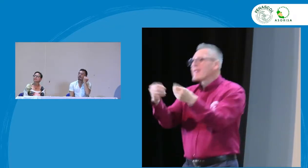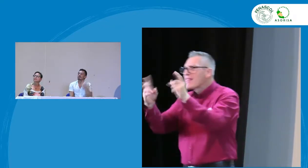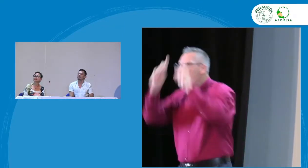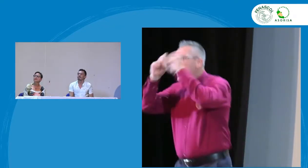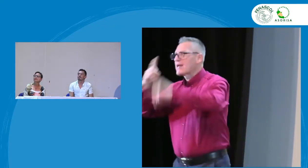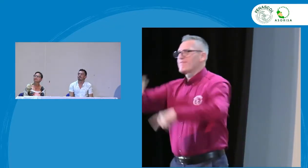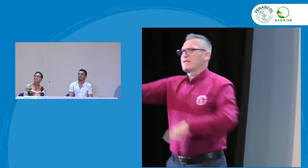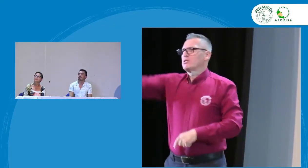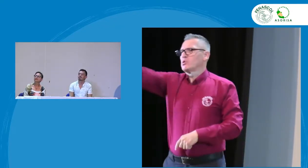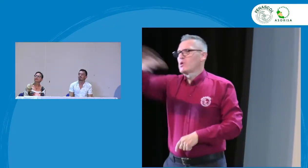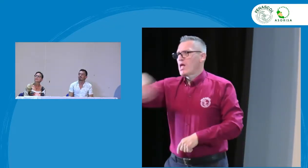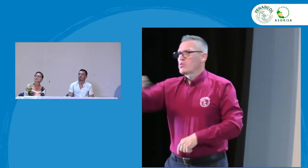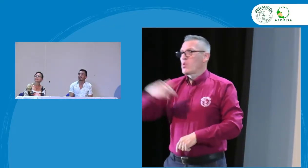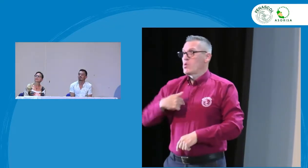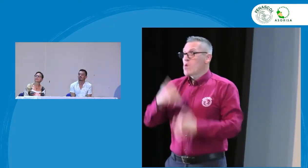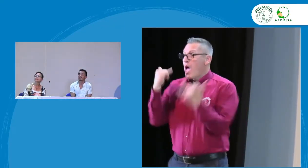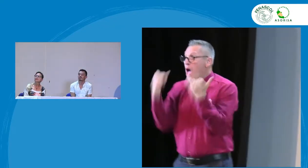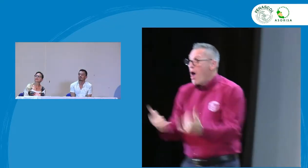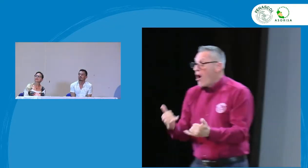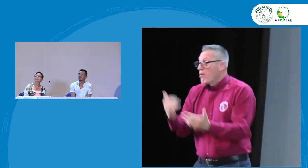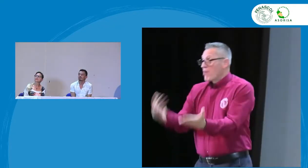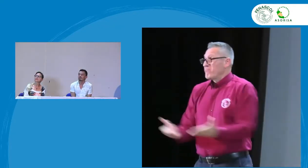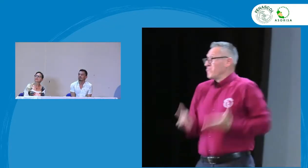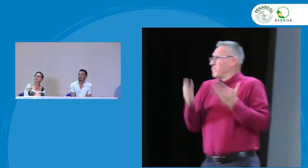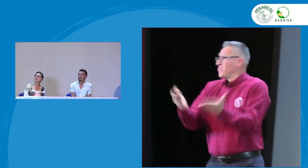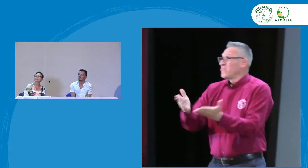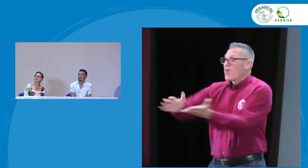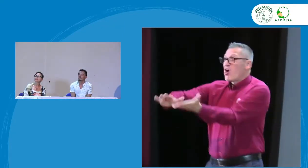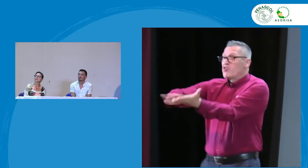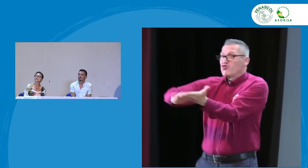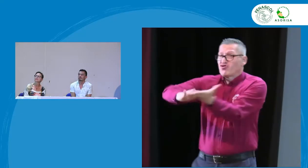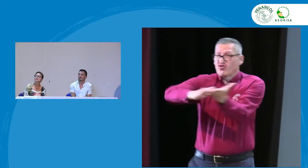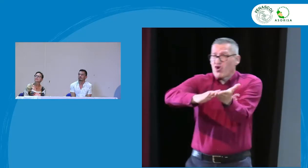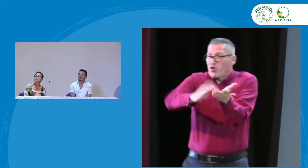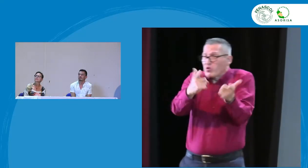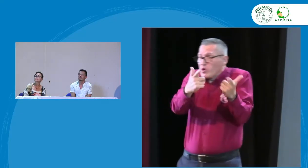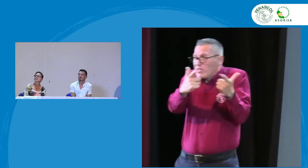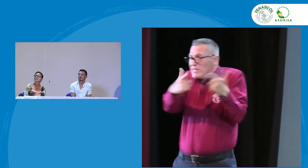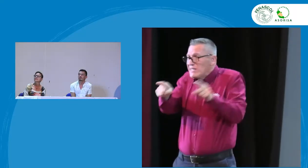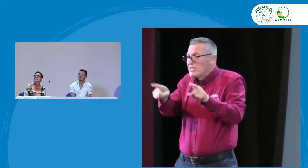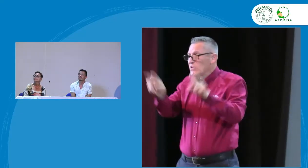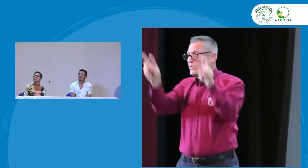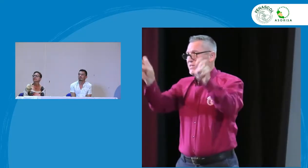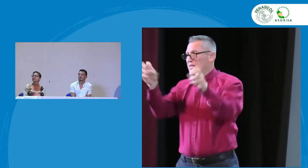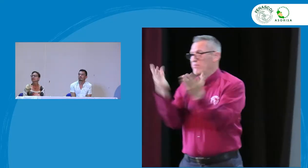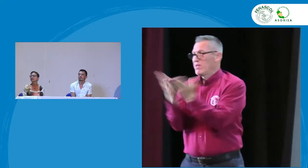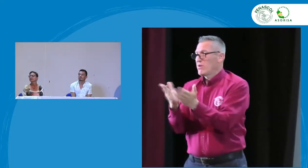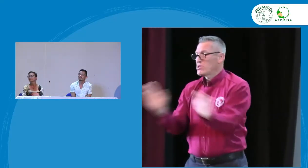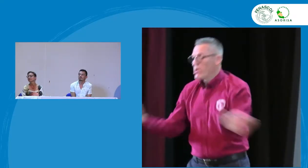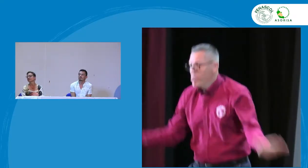reflexión lo que ellos dos nos han contado y es no solamente para FENASCOL y las entidades sino a todos los asistentes a este congreso